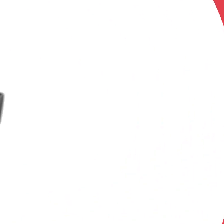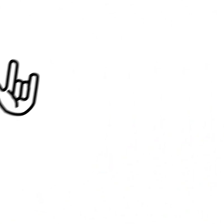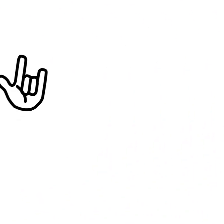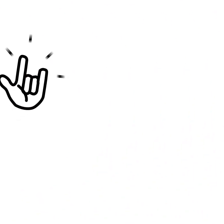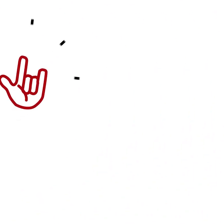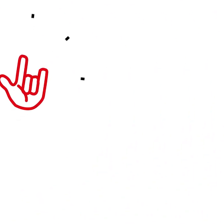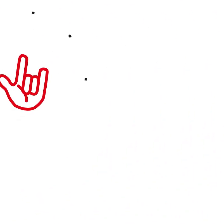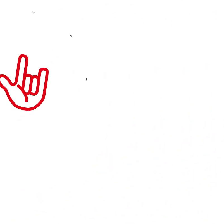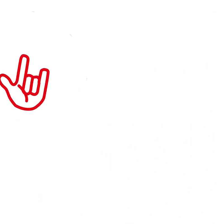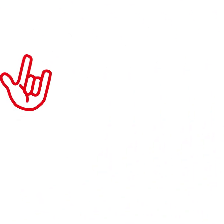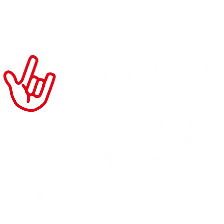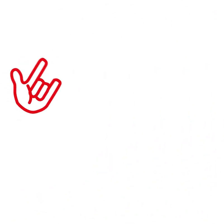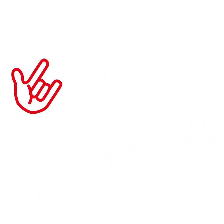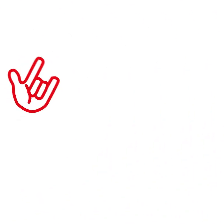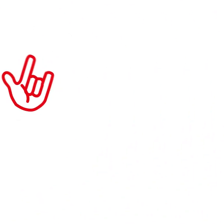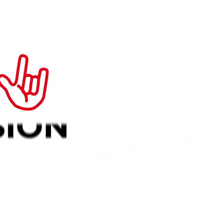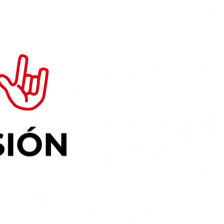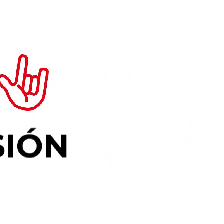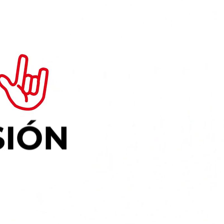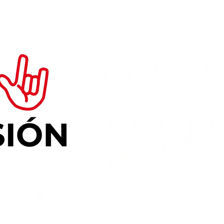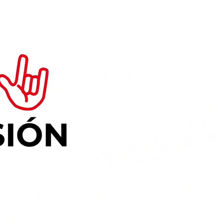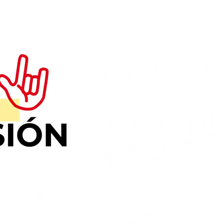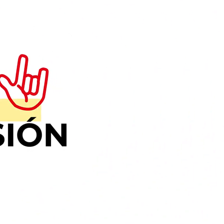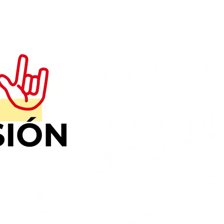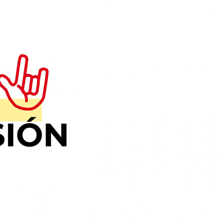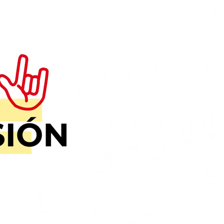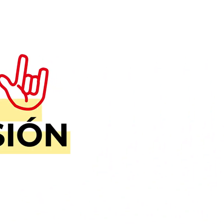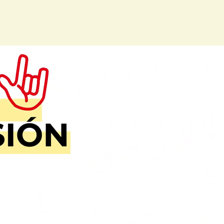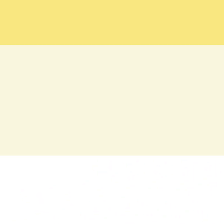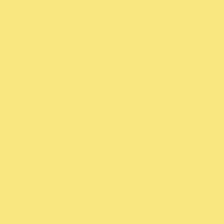Tú también ponte en modo inclusión.